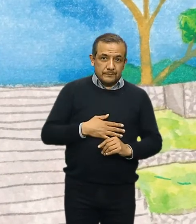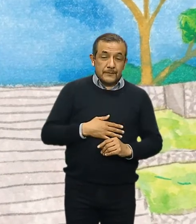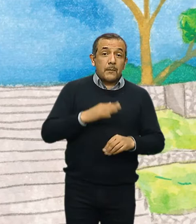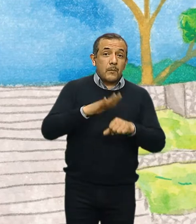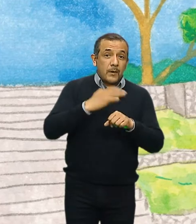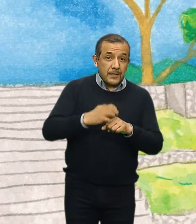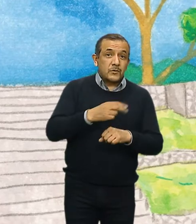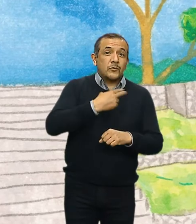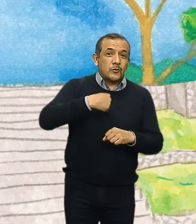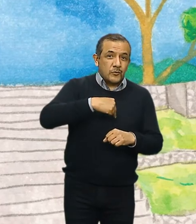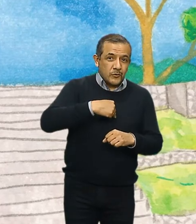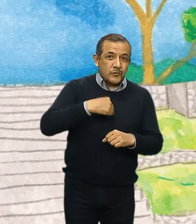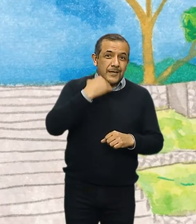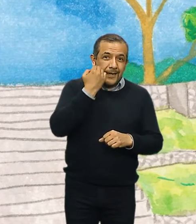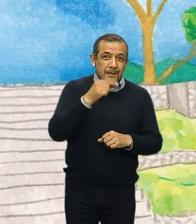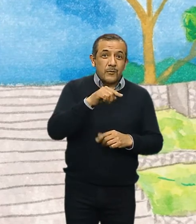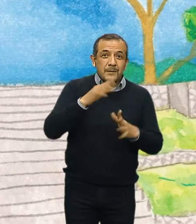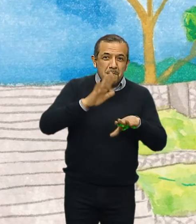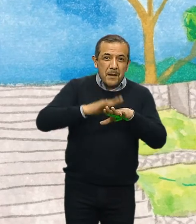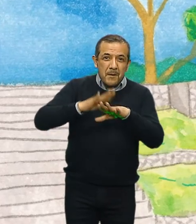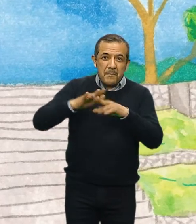interesa que más personas lo conozcan y lo disfruten.